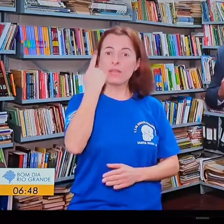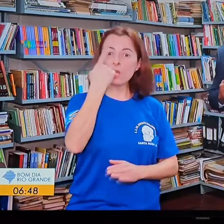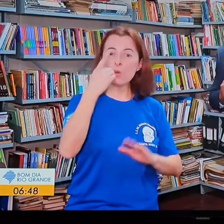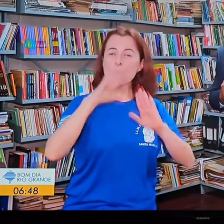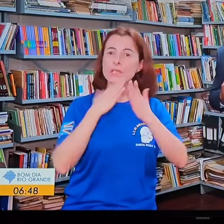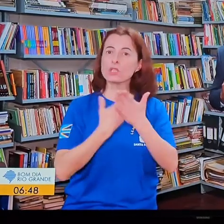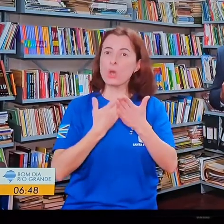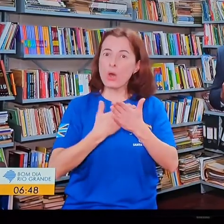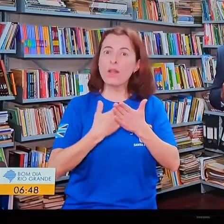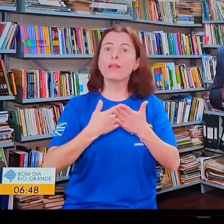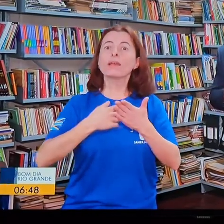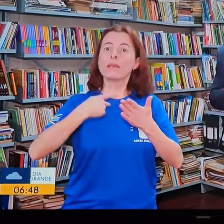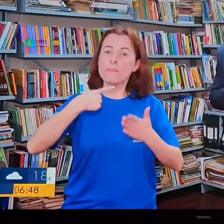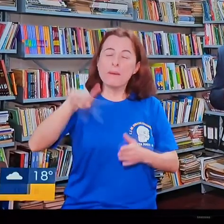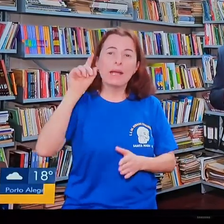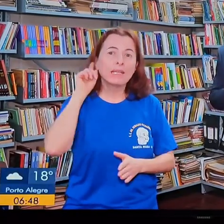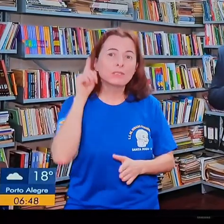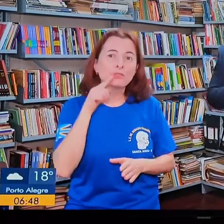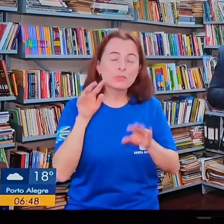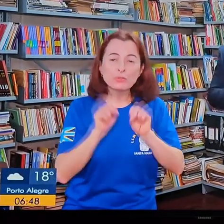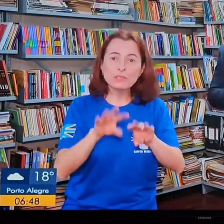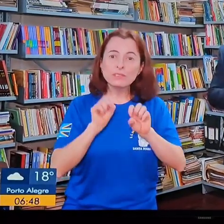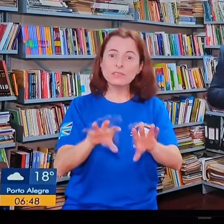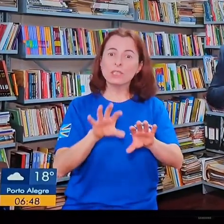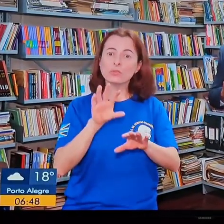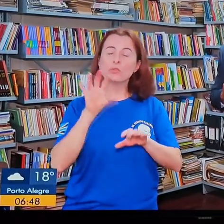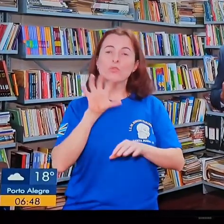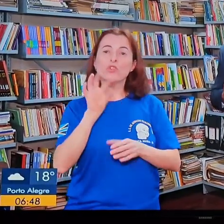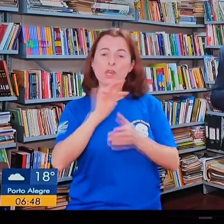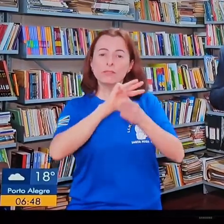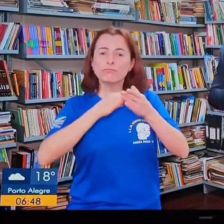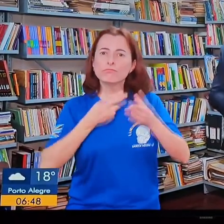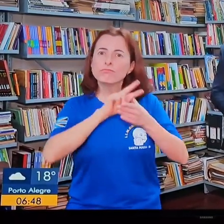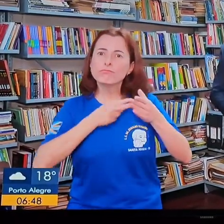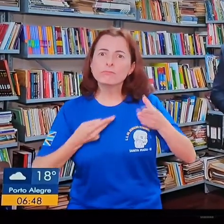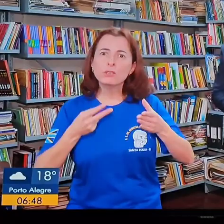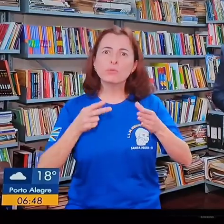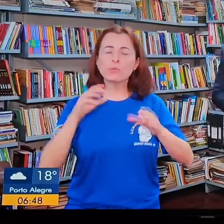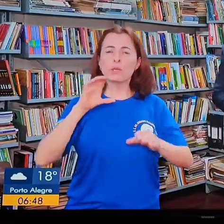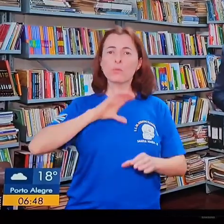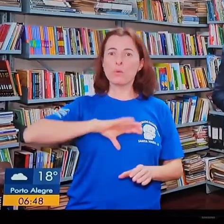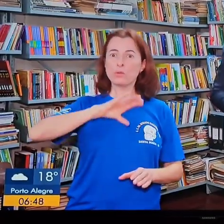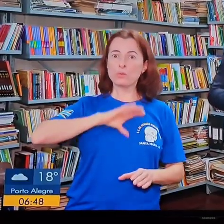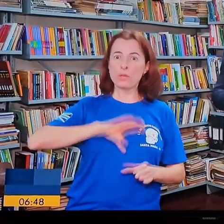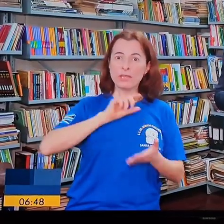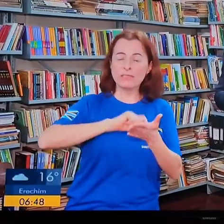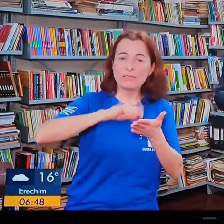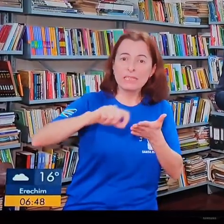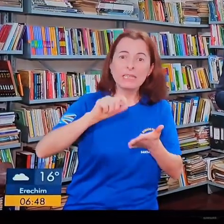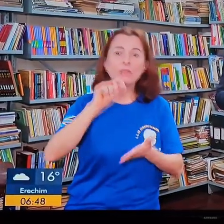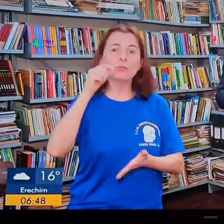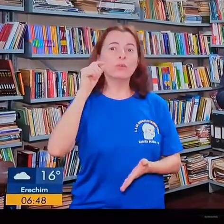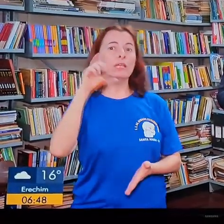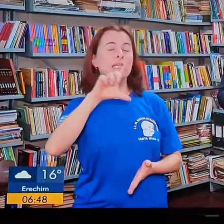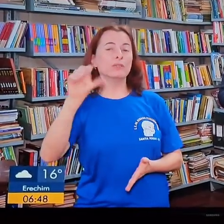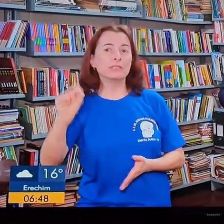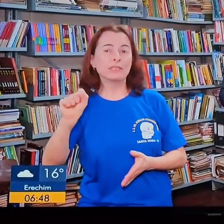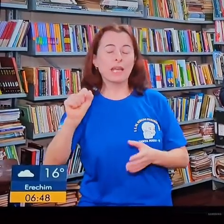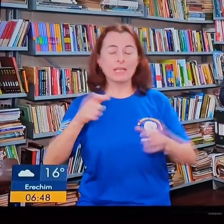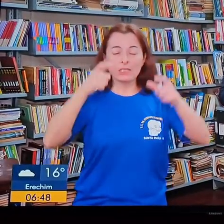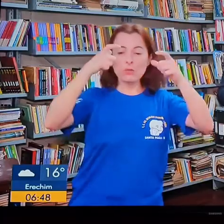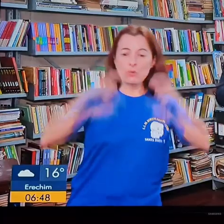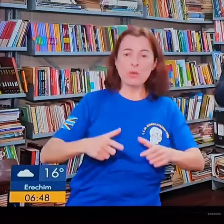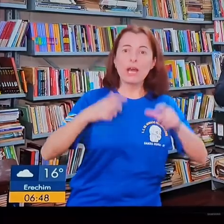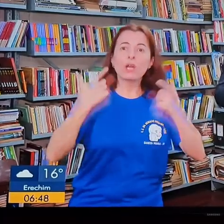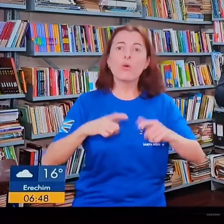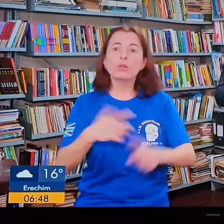ensino específico para surdos de forma bilingüe, com libras e português escrito. Um espaço onde os